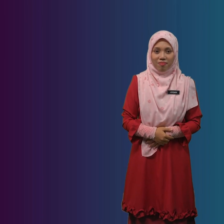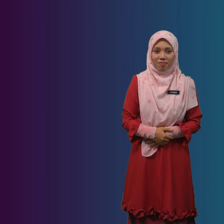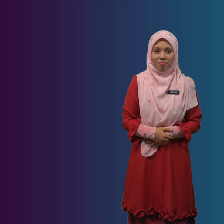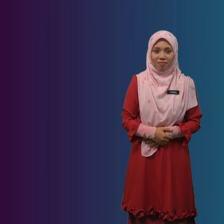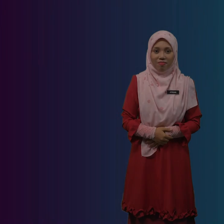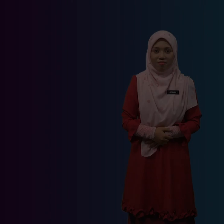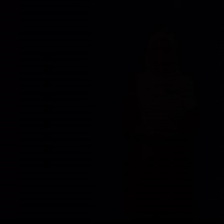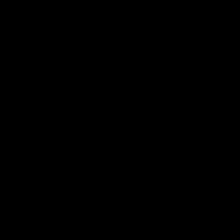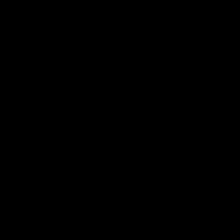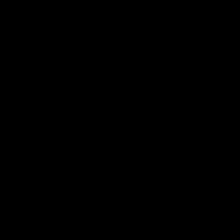Terima